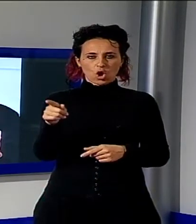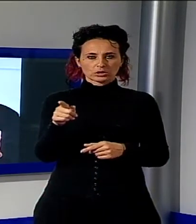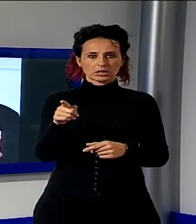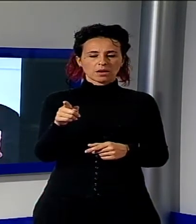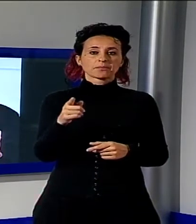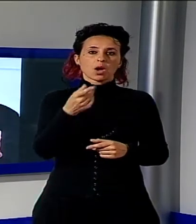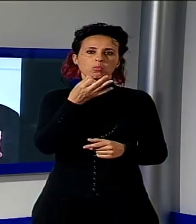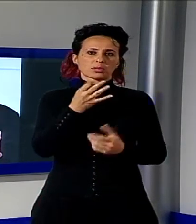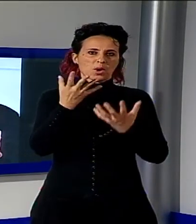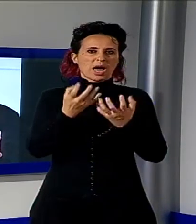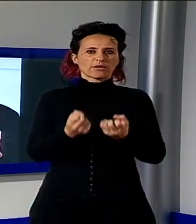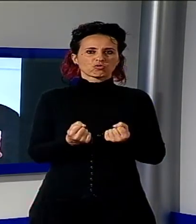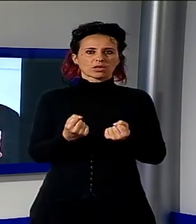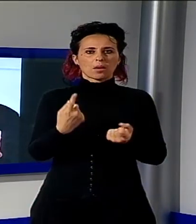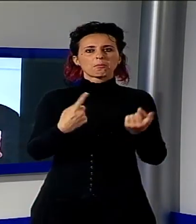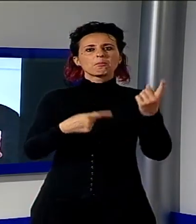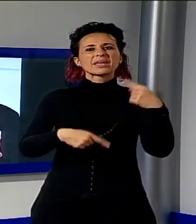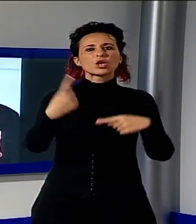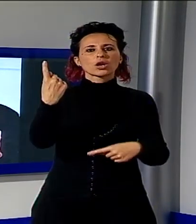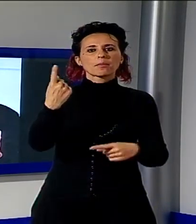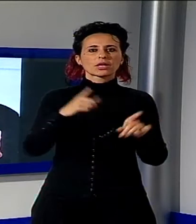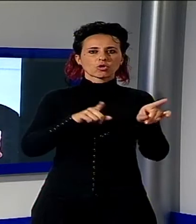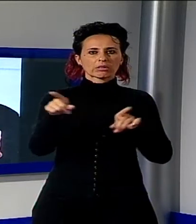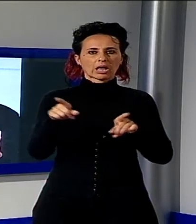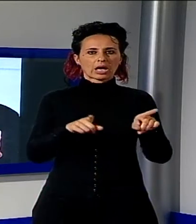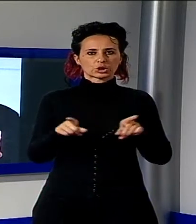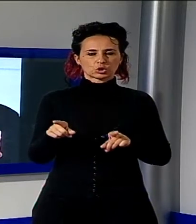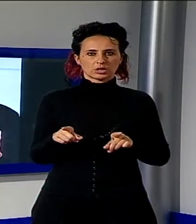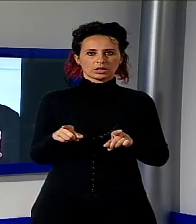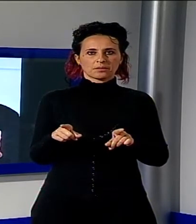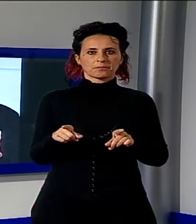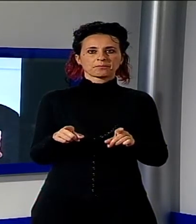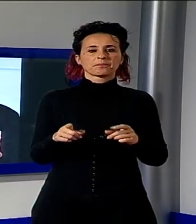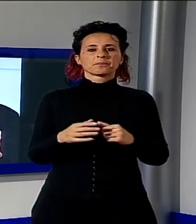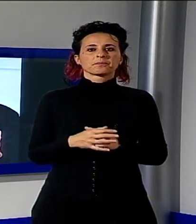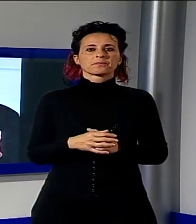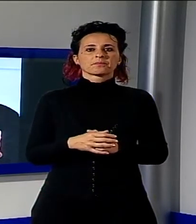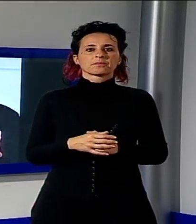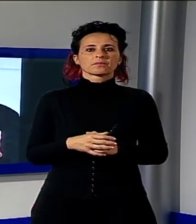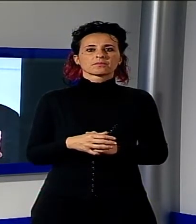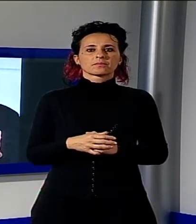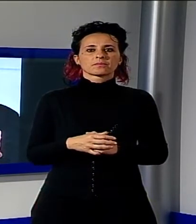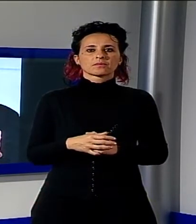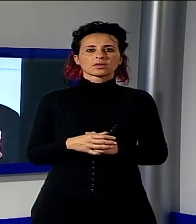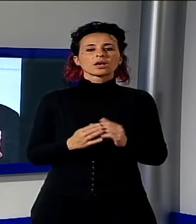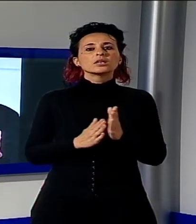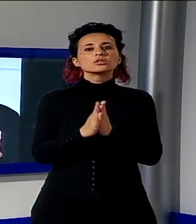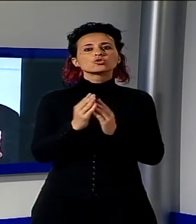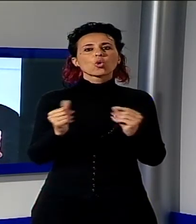indicazione stradale, perché rispetto a questo ci siamo attenuti alle soluzioni previste